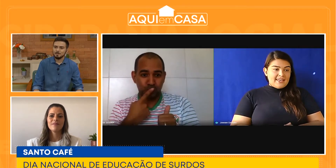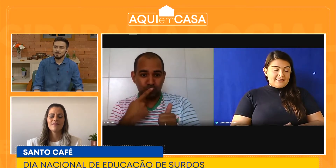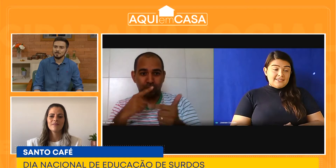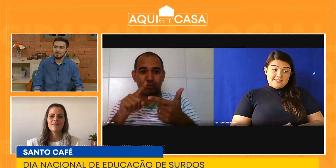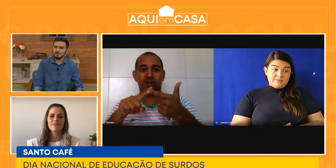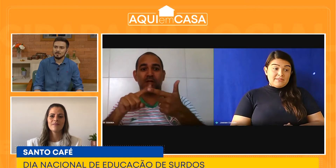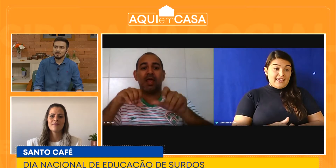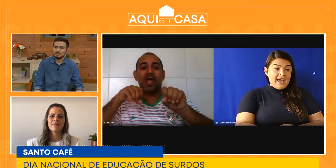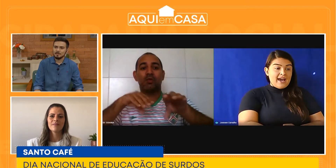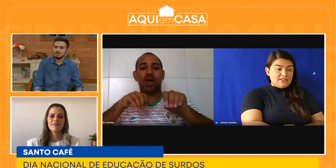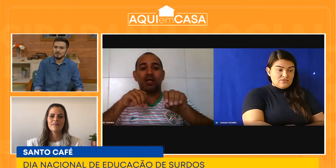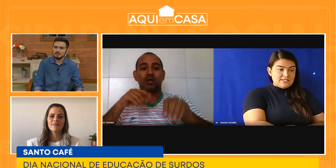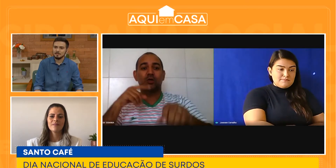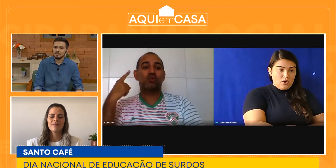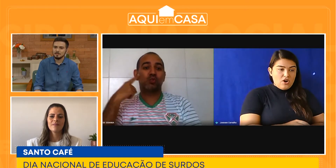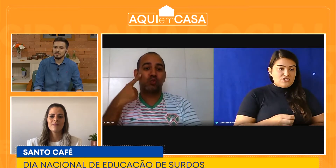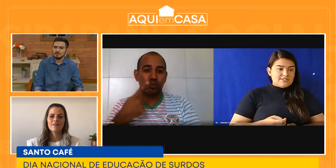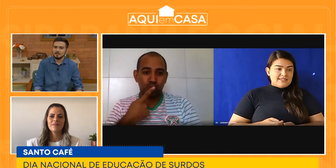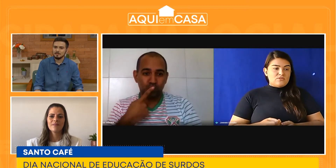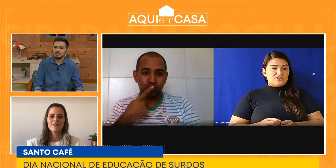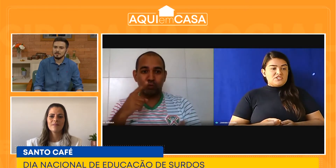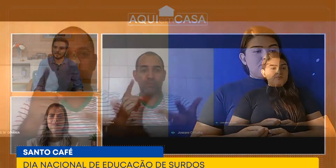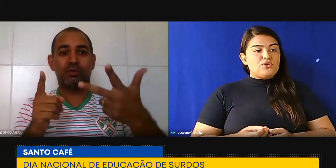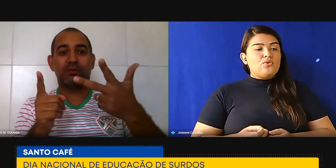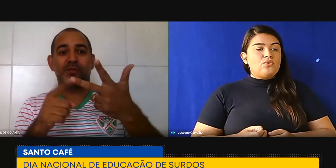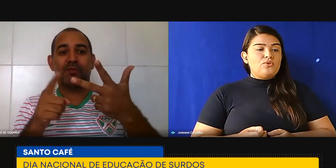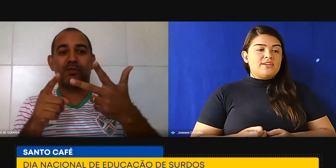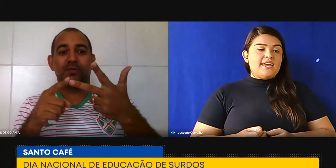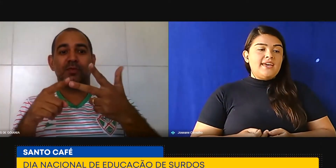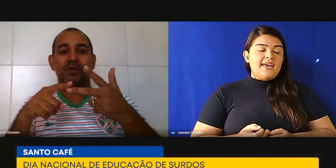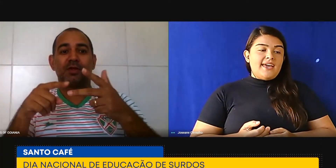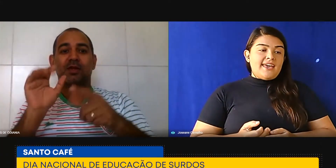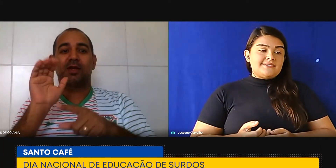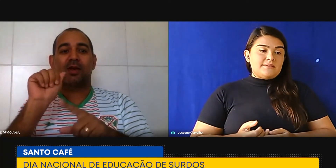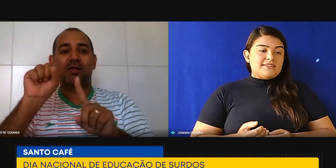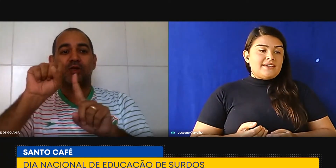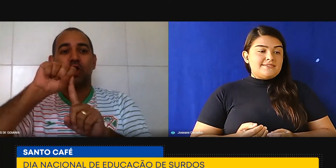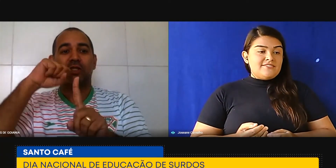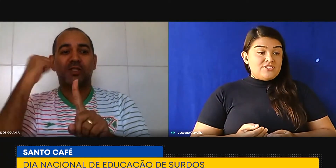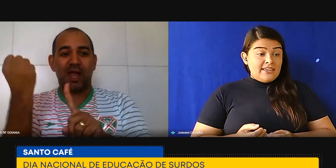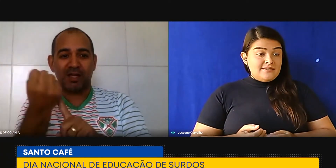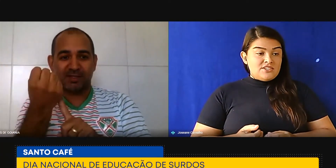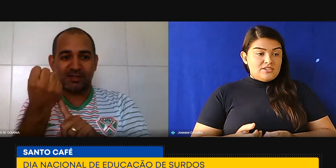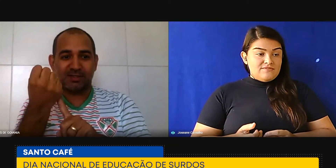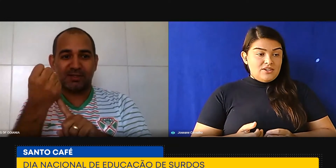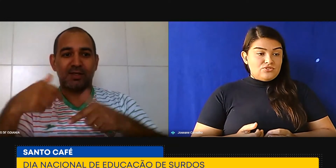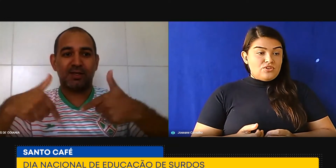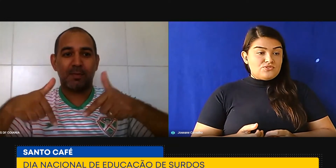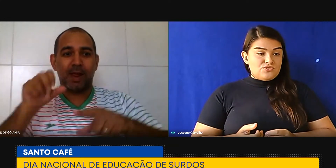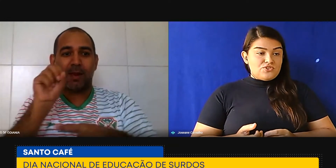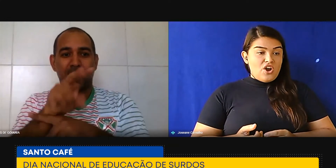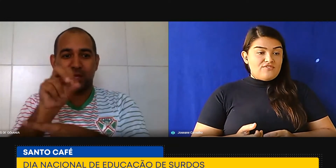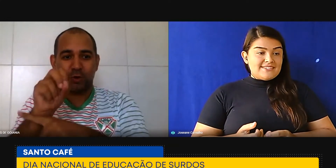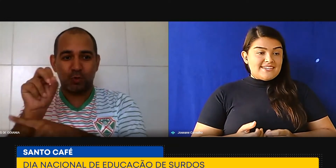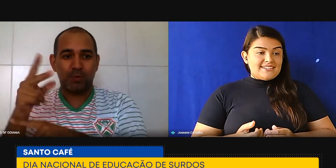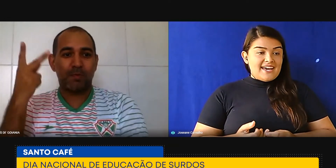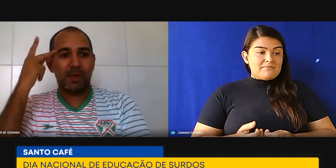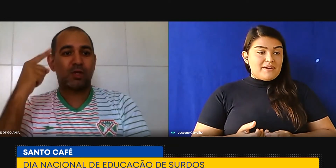tem a área dos esportes, onde a gente procura, sempre estar incentivando todos os jovens a estarem